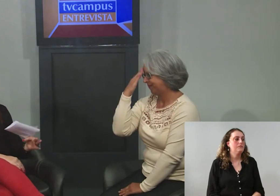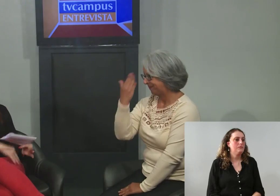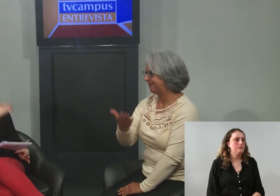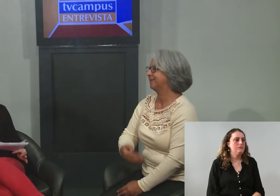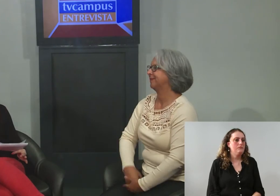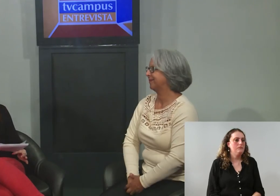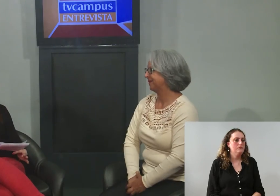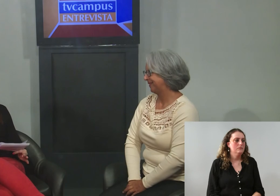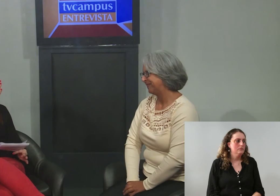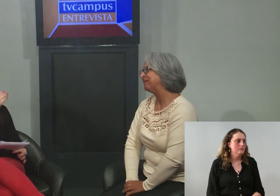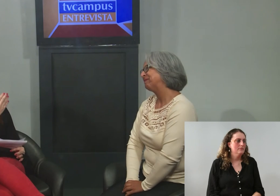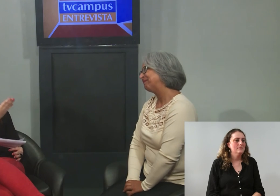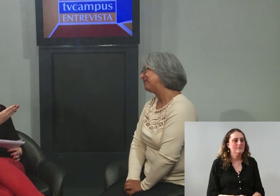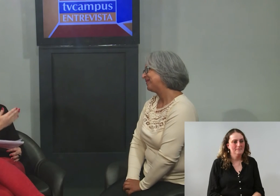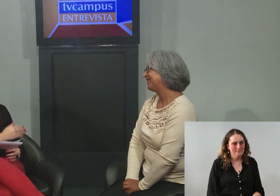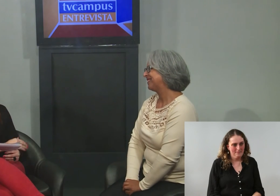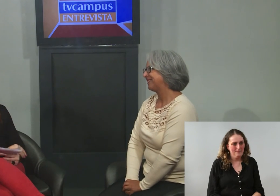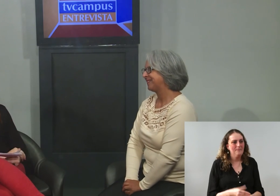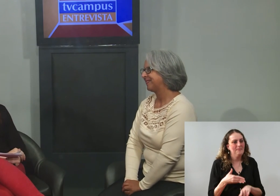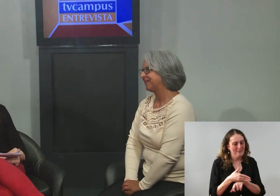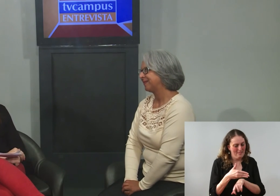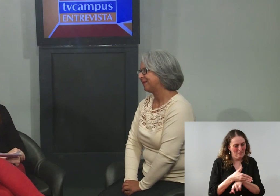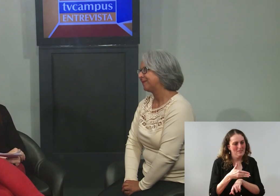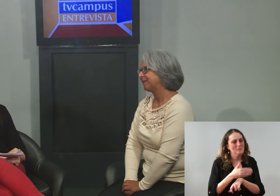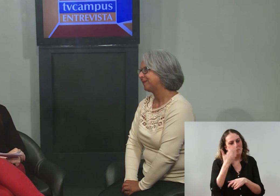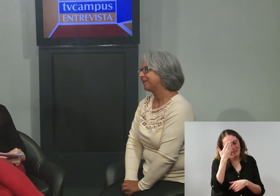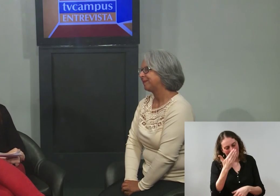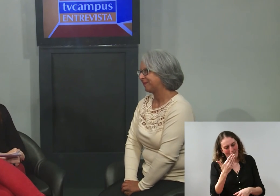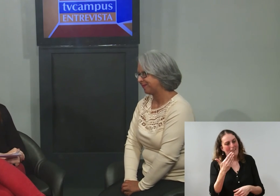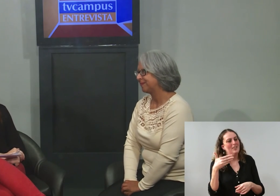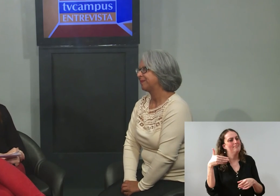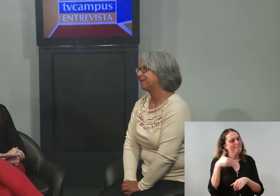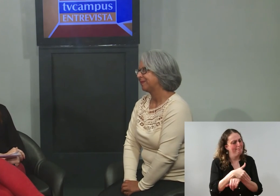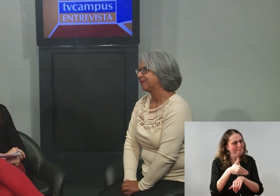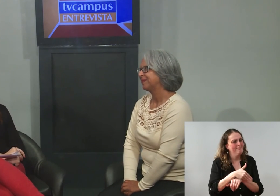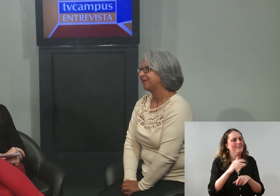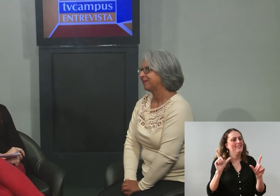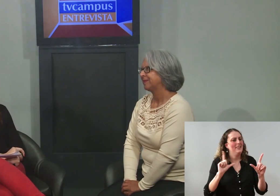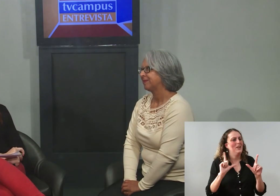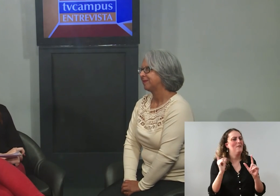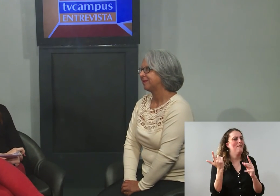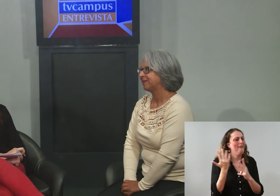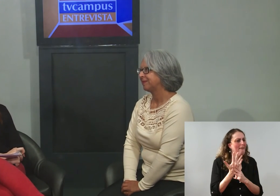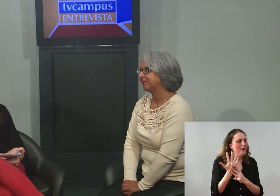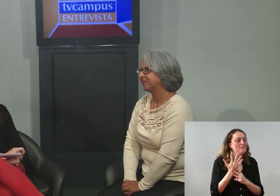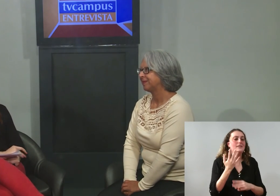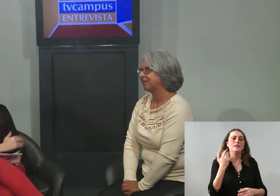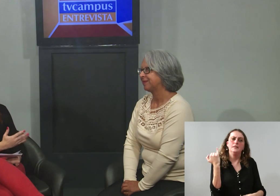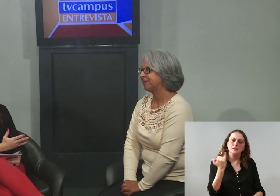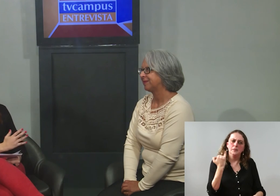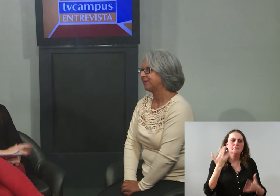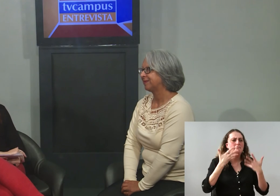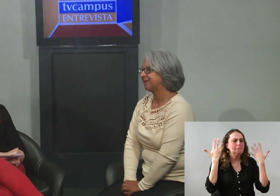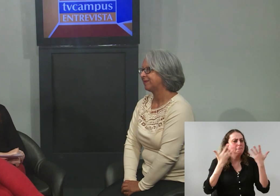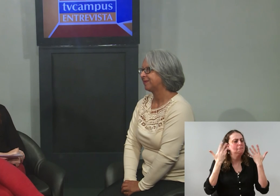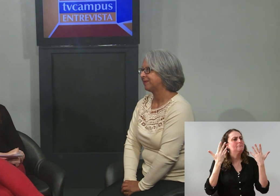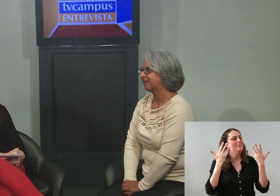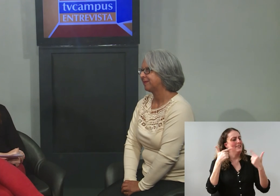Chile, obrigada, então, pela participação aqui no TV Campus. A gente fica muito contente, então, pelos trabalhos que vêm sendo desenvolvidos